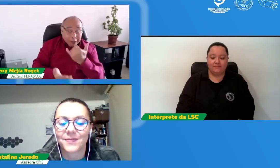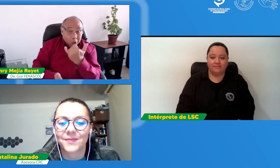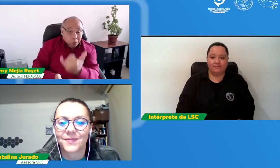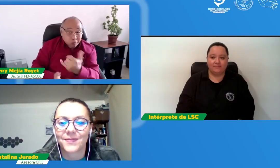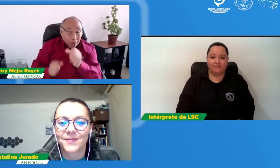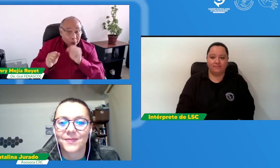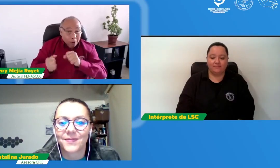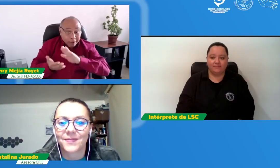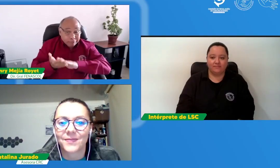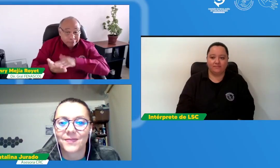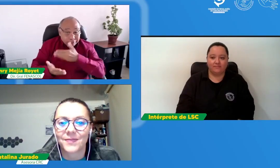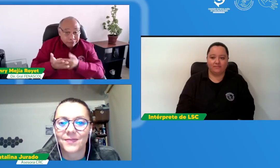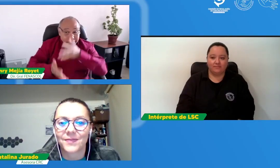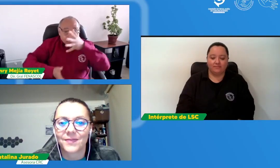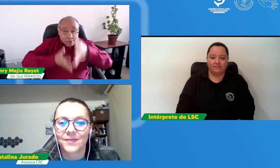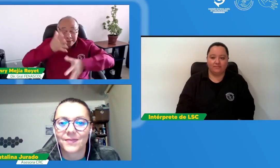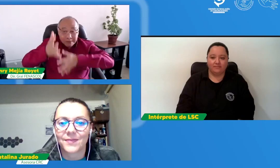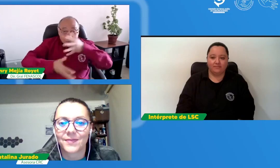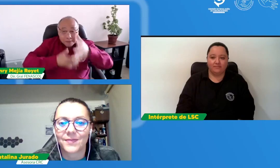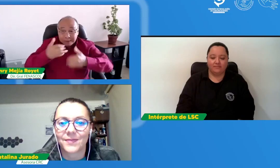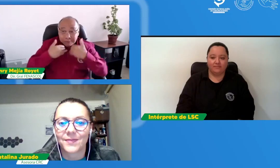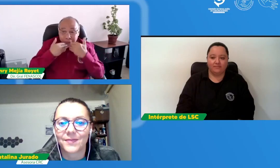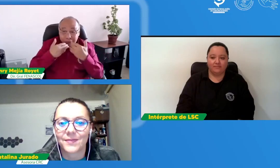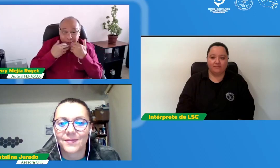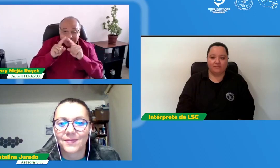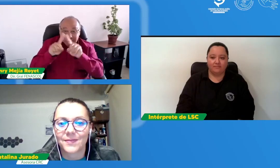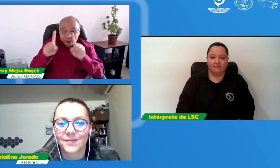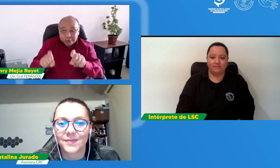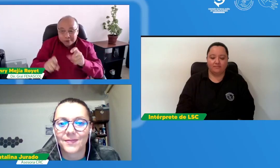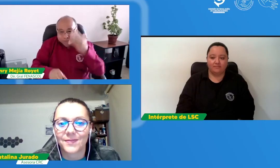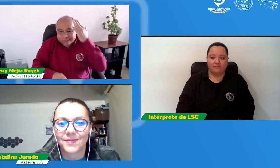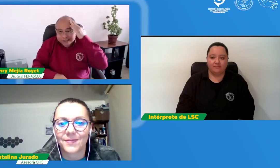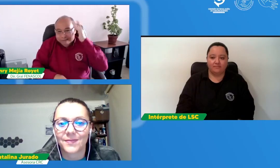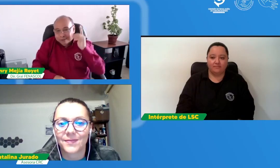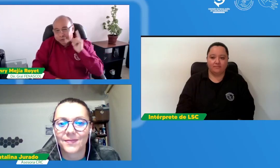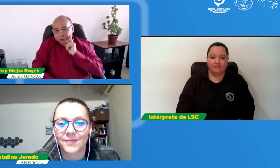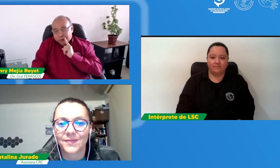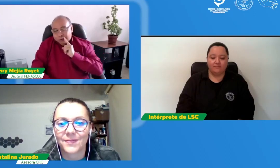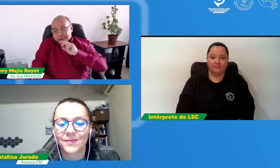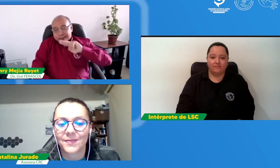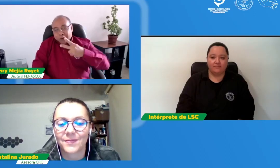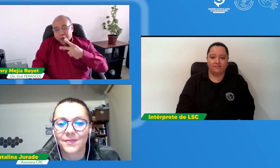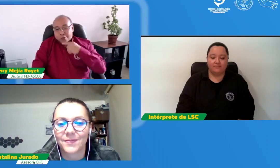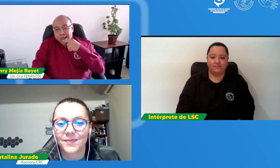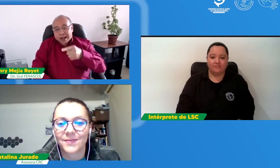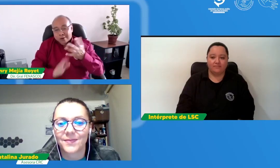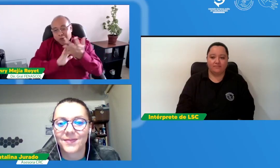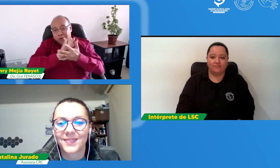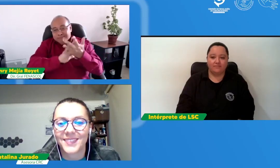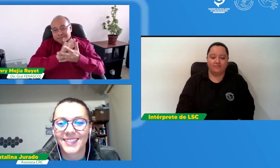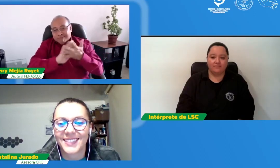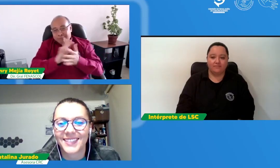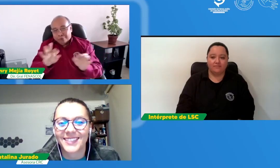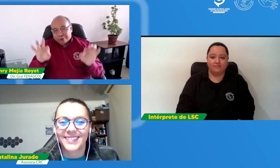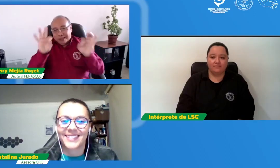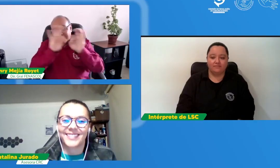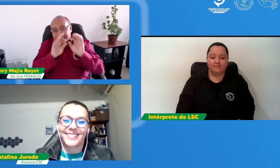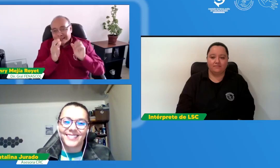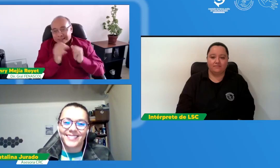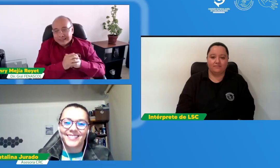tiene el servicio de interpretación en toda la información del documento esa es la pregunta porque sabemos que la segunda